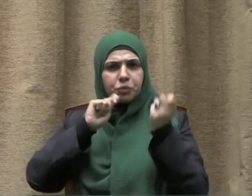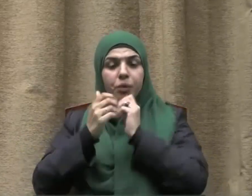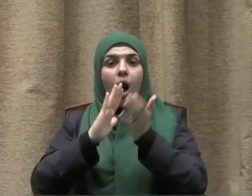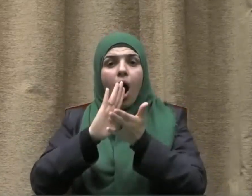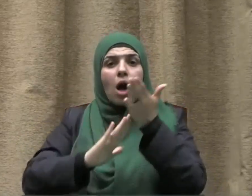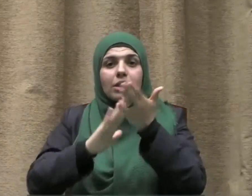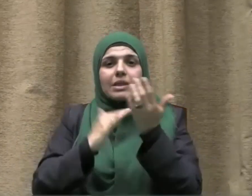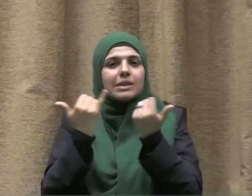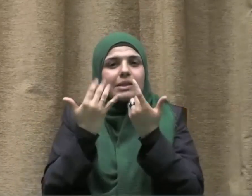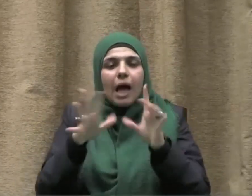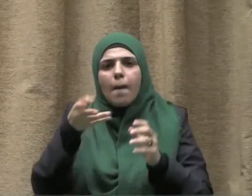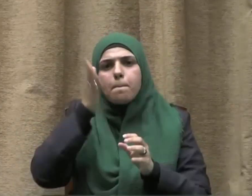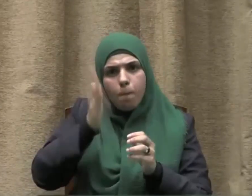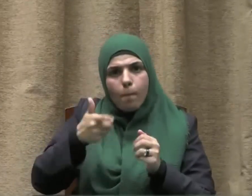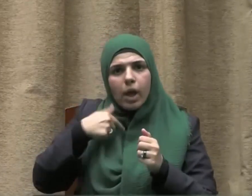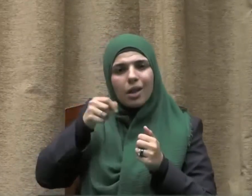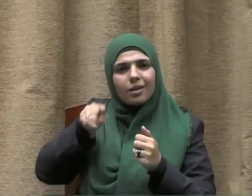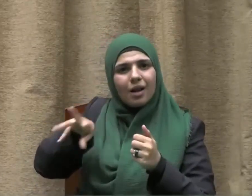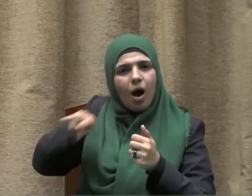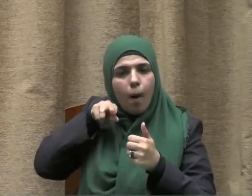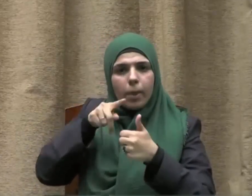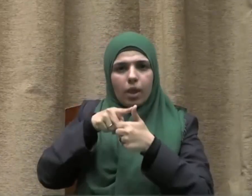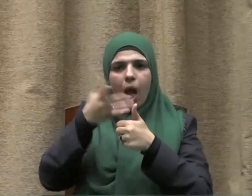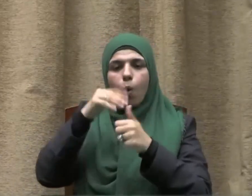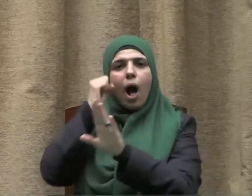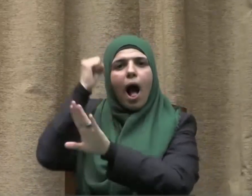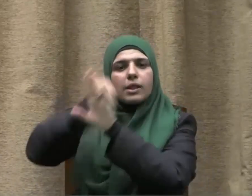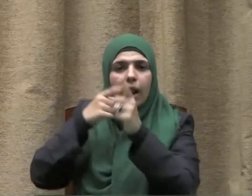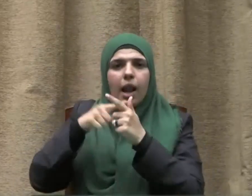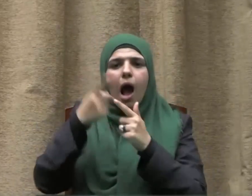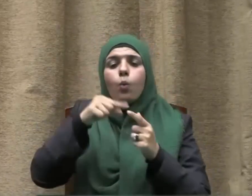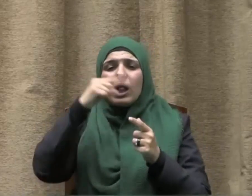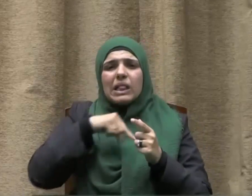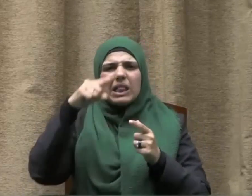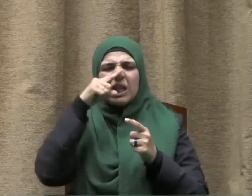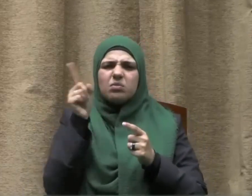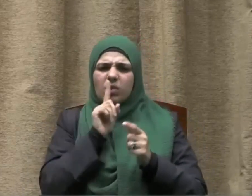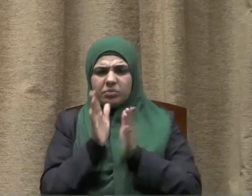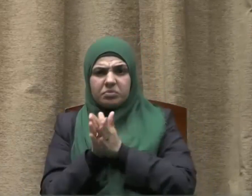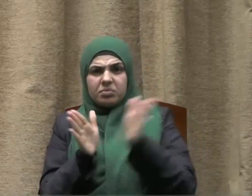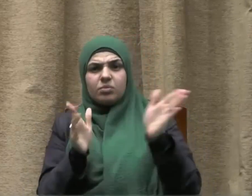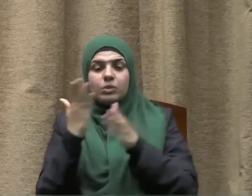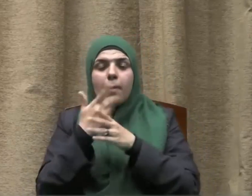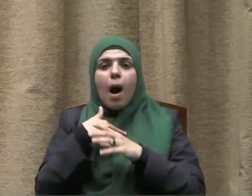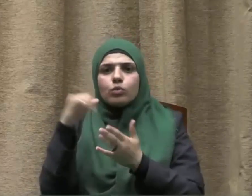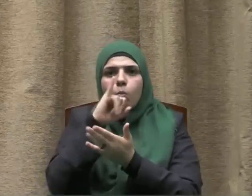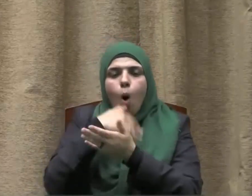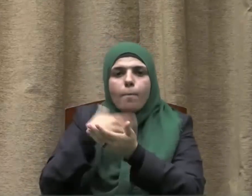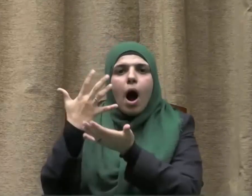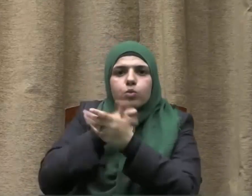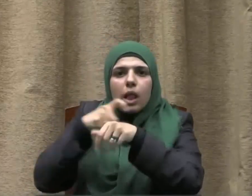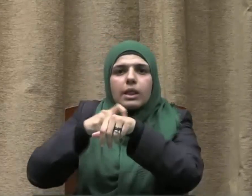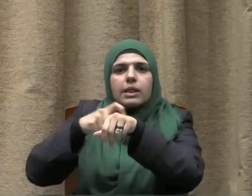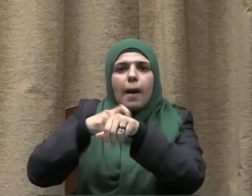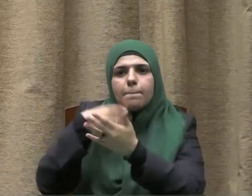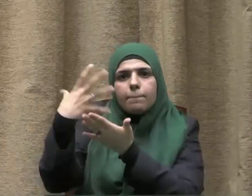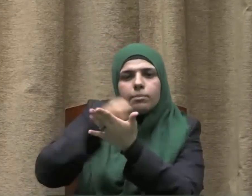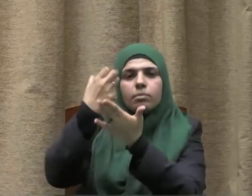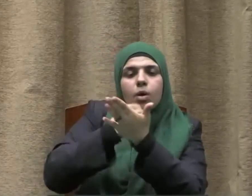يمكن أن يسرق ويقتل أو يبيع دينه في سبيل الحصول على ما يسكت